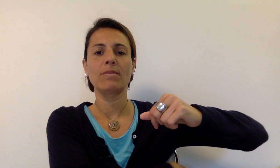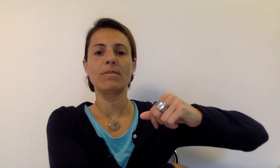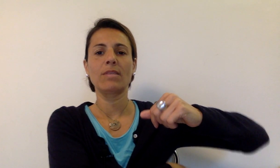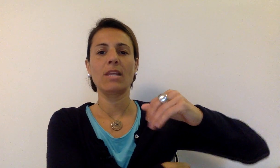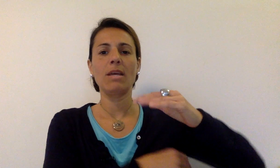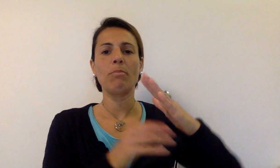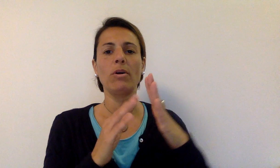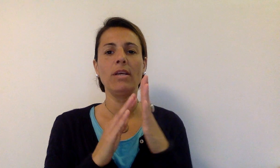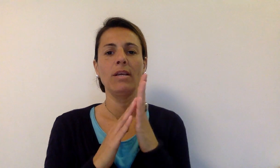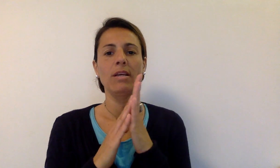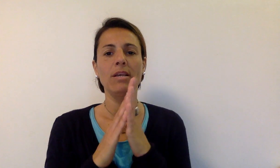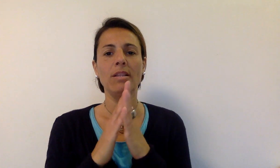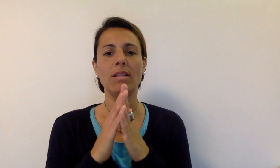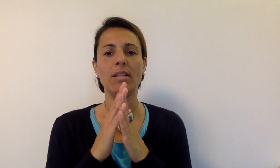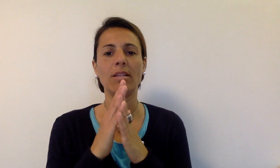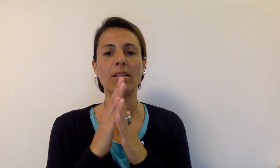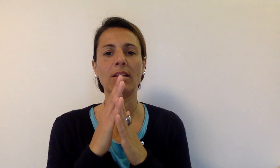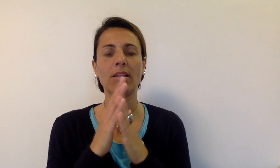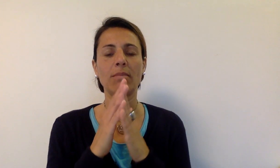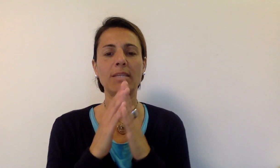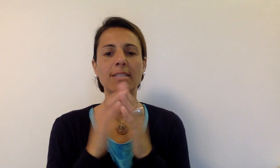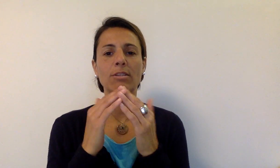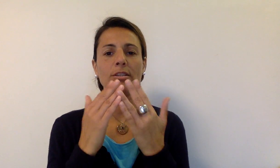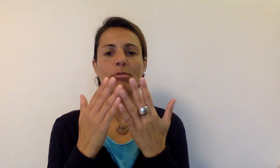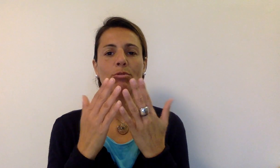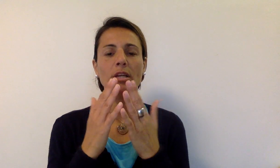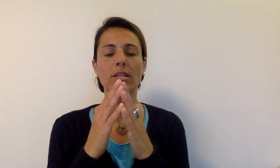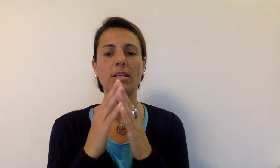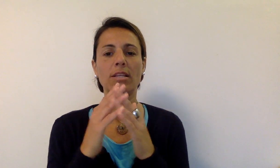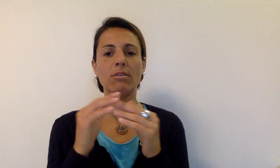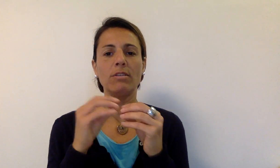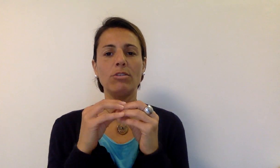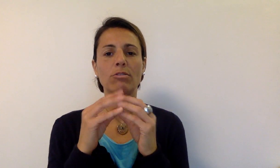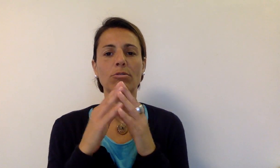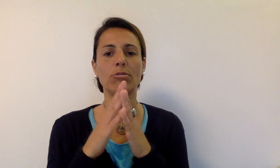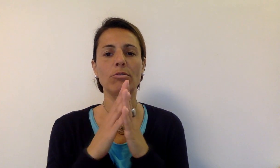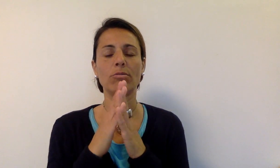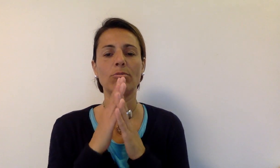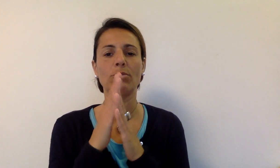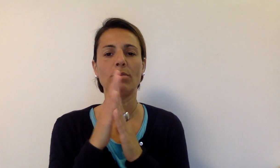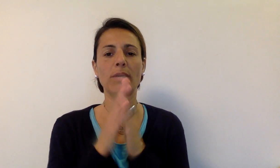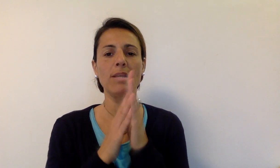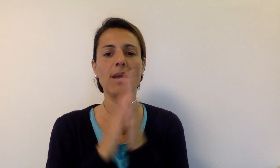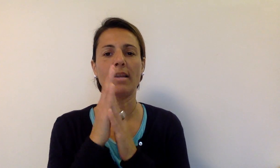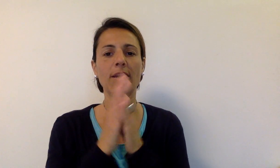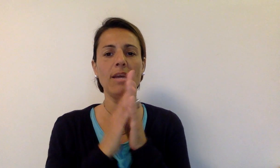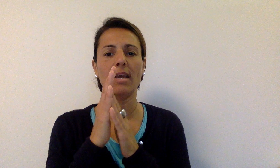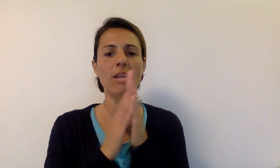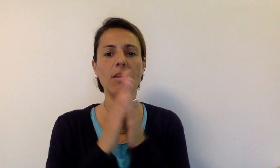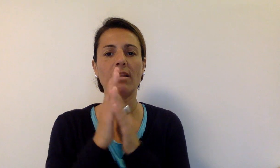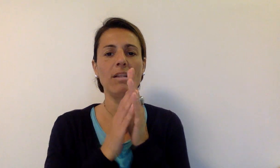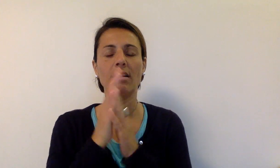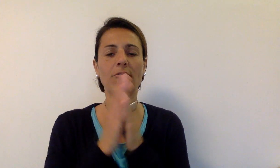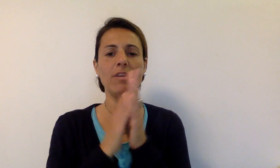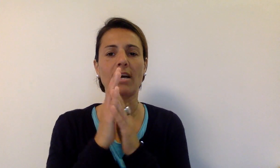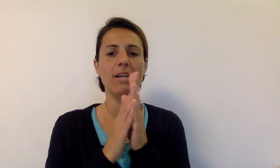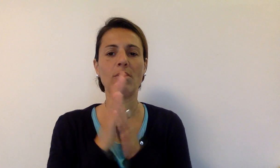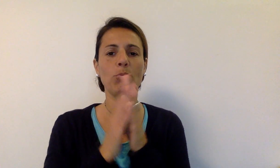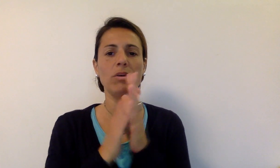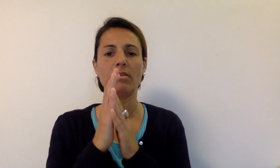E poi le terminazioni di tutte le dita dove ci sono tutti i meridiani e il finale lo puoi